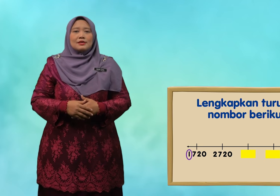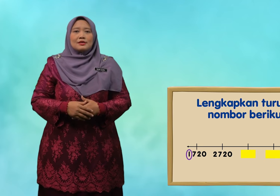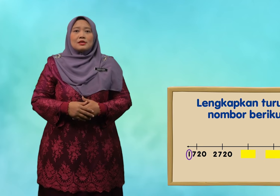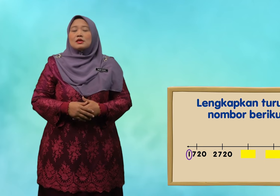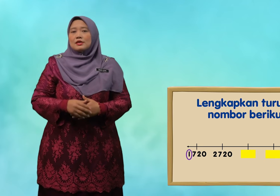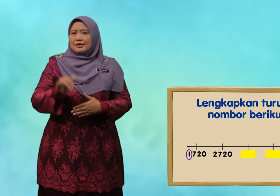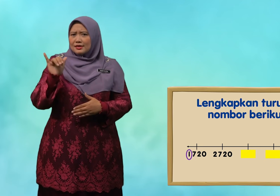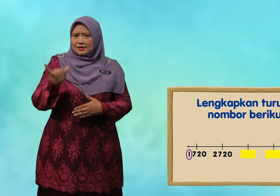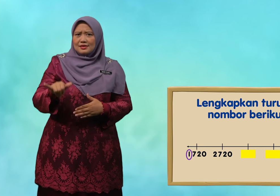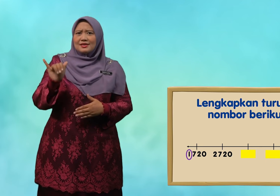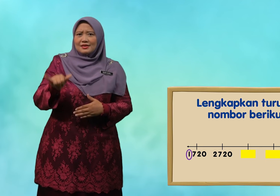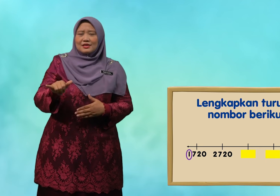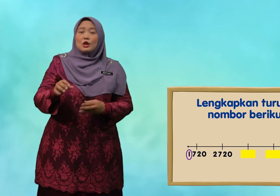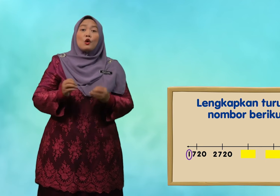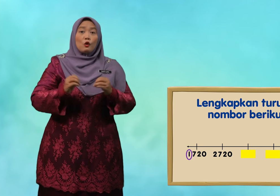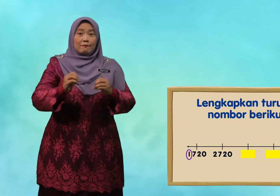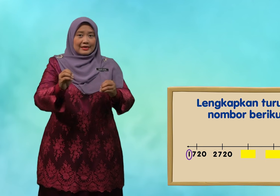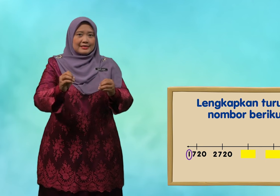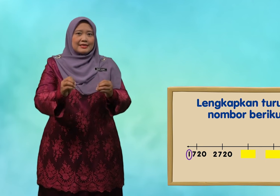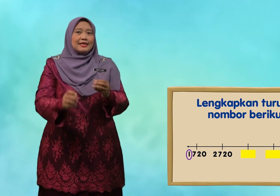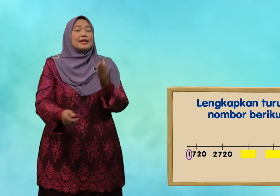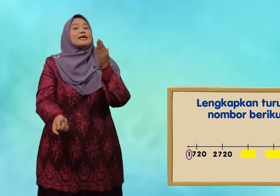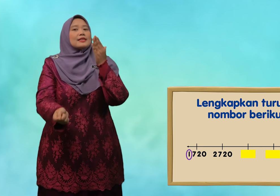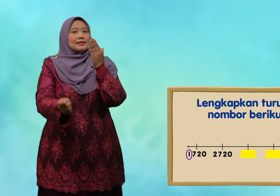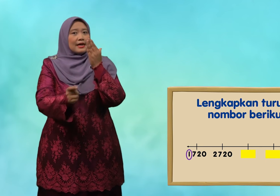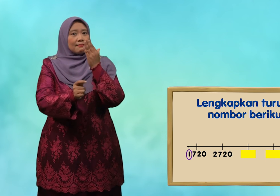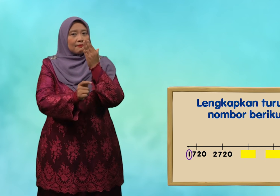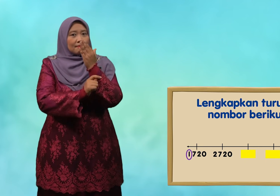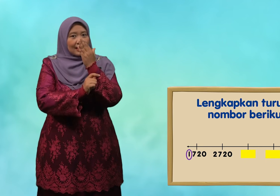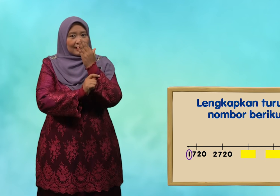ya operasi ini tambah